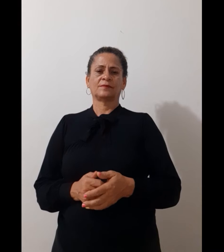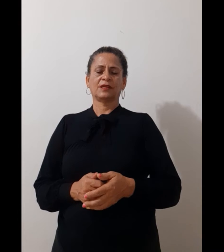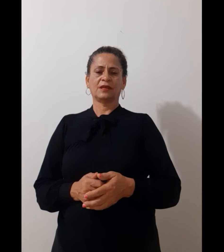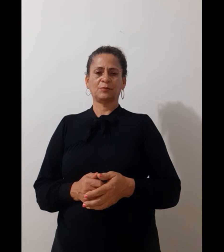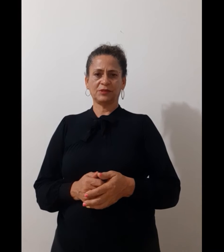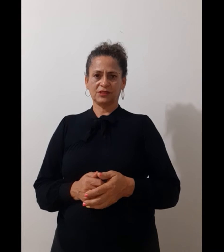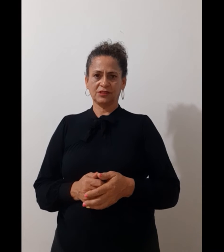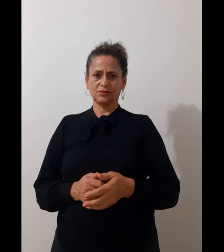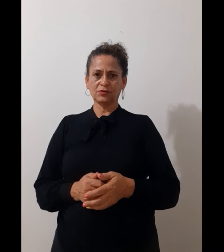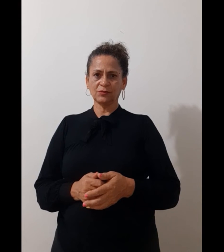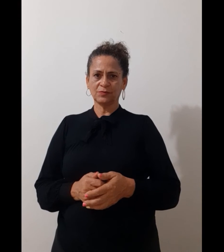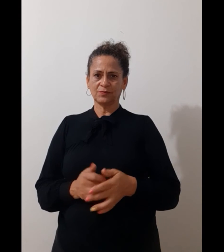Repetindo.